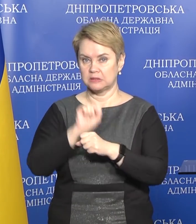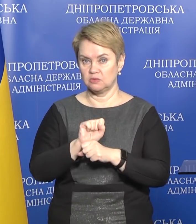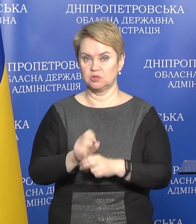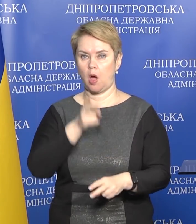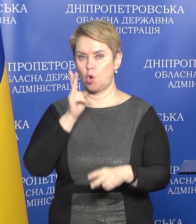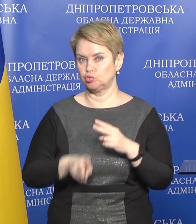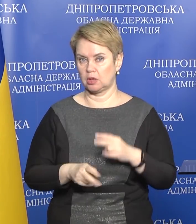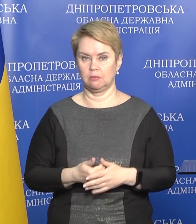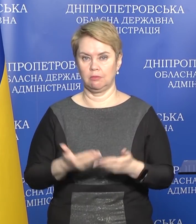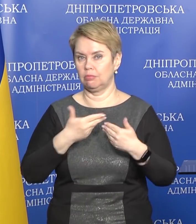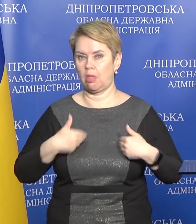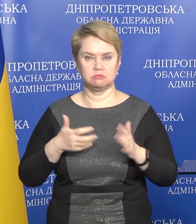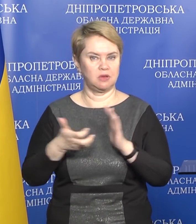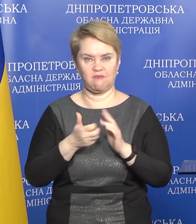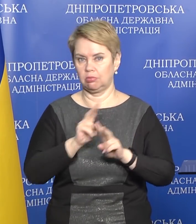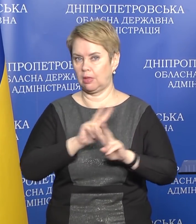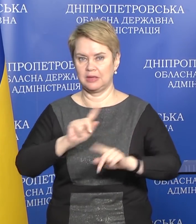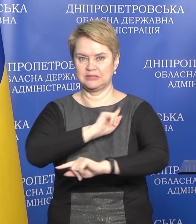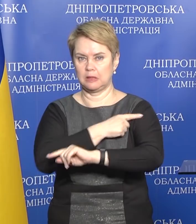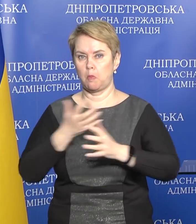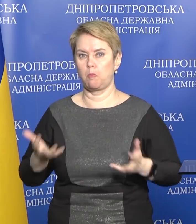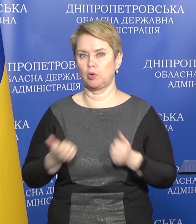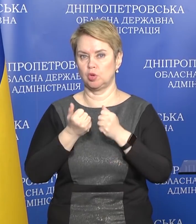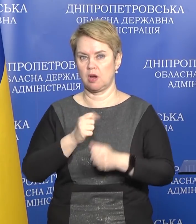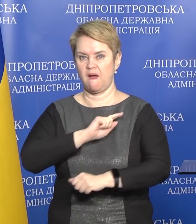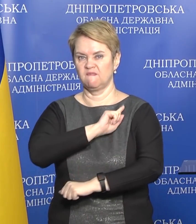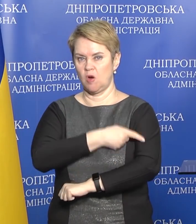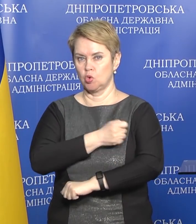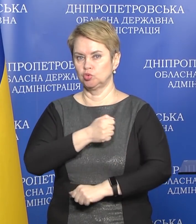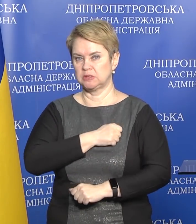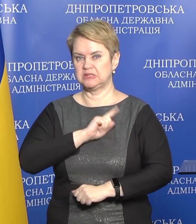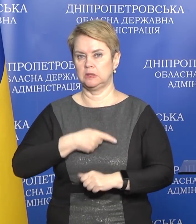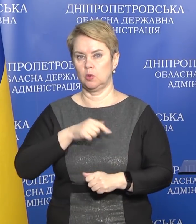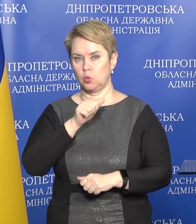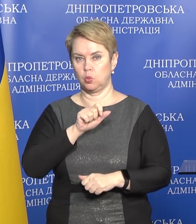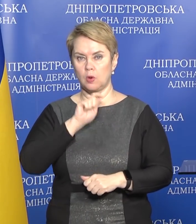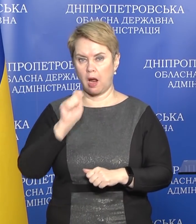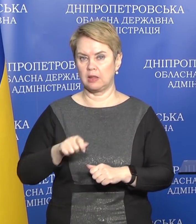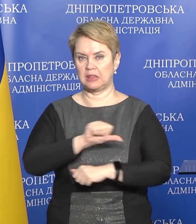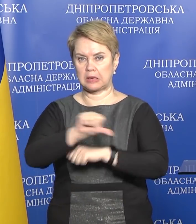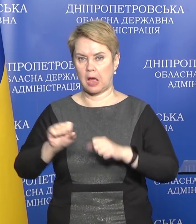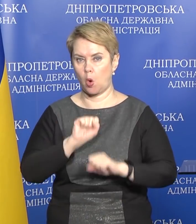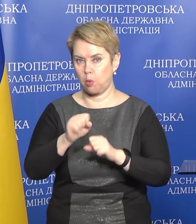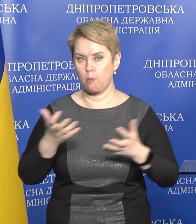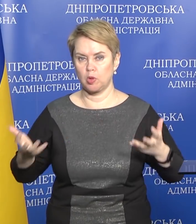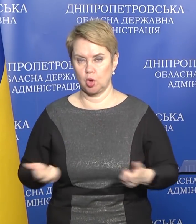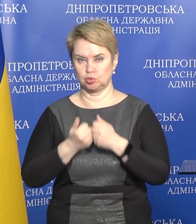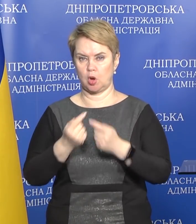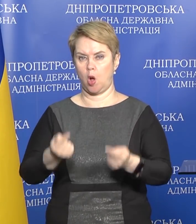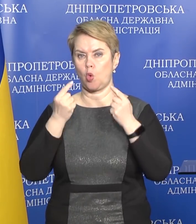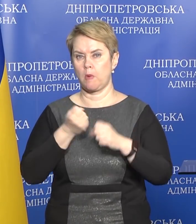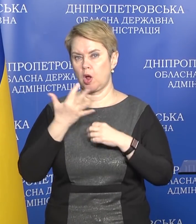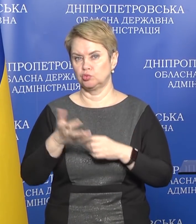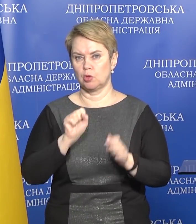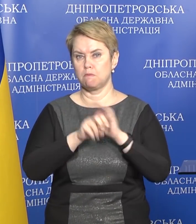окончательно, то есть, у нас не хватит никаких сил поддерживать вооруженные силы, поддерживать территориальную оборону, поддерживать огромное